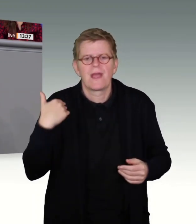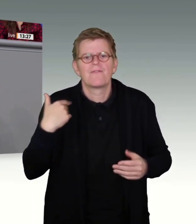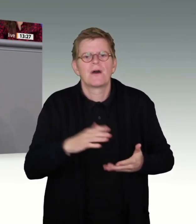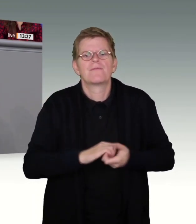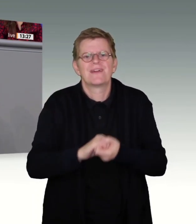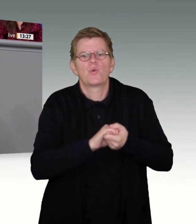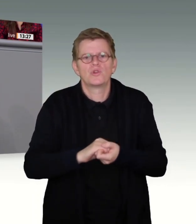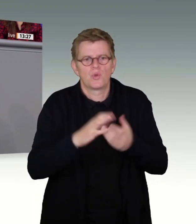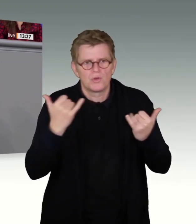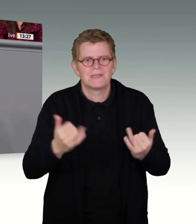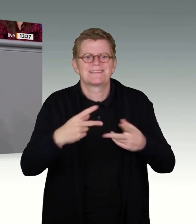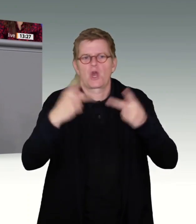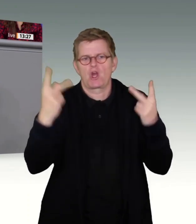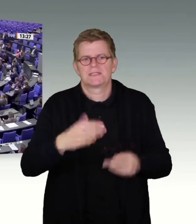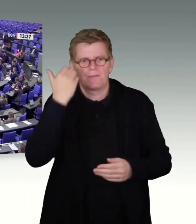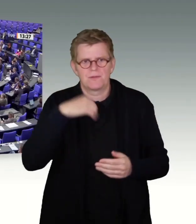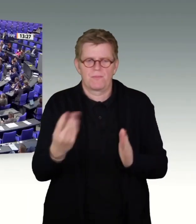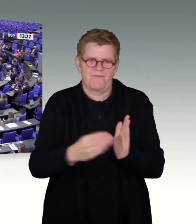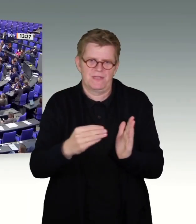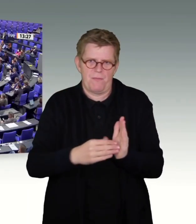konstruktiv an der Debatte beteiligen würde. Vielen Dank.